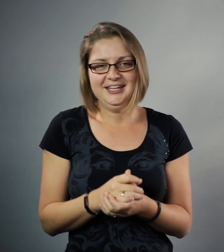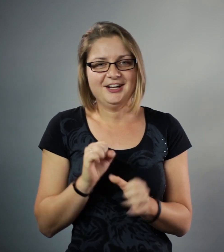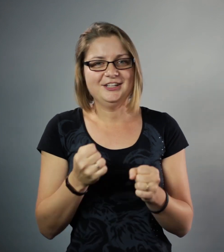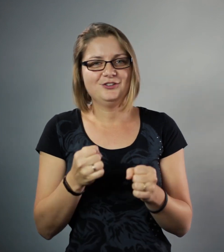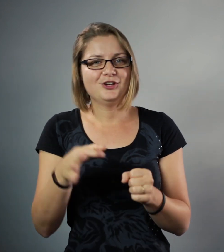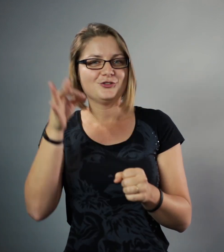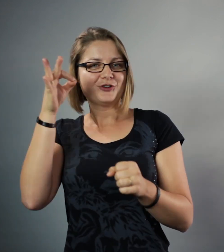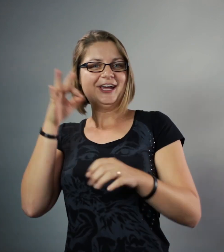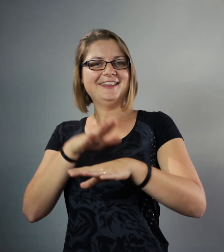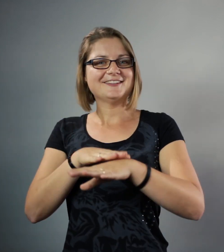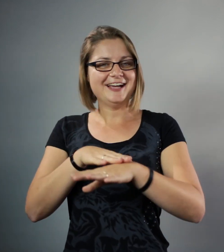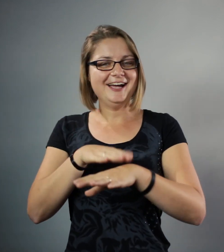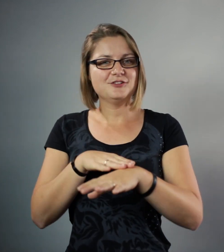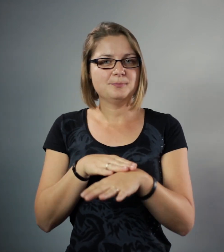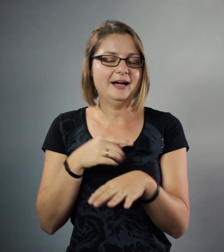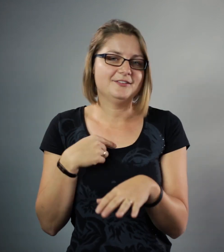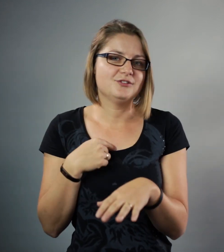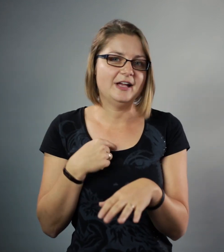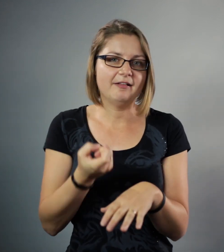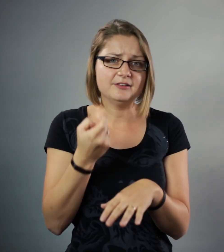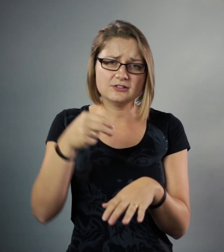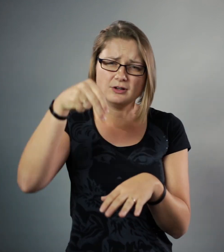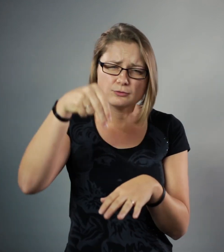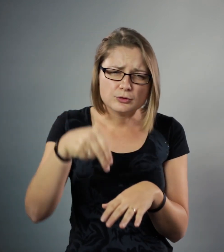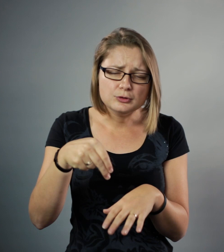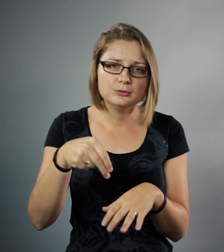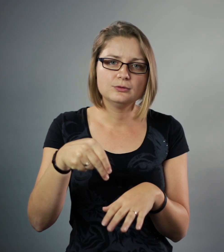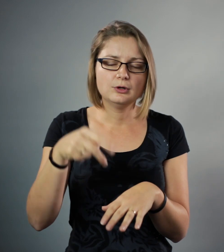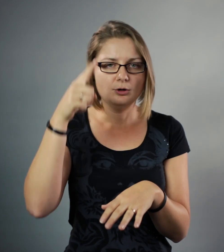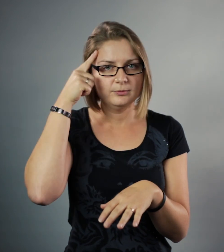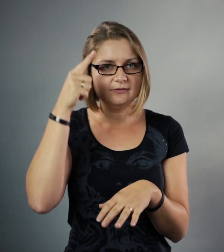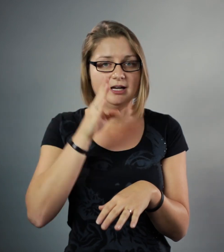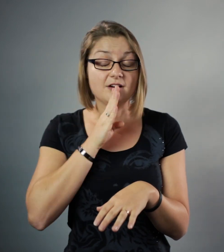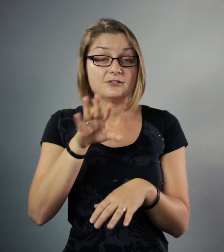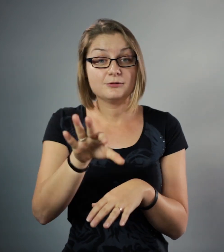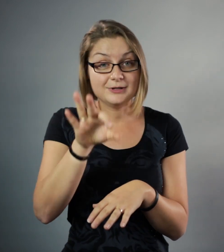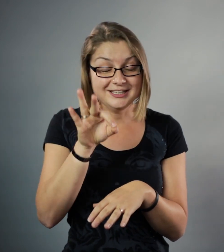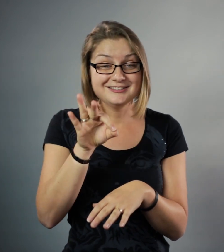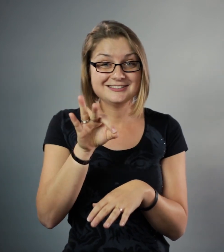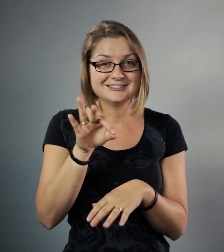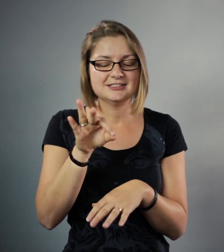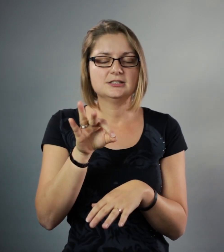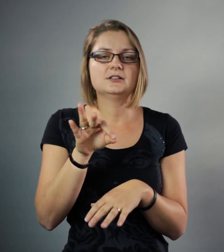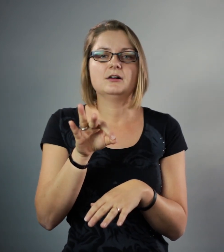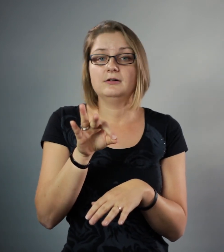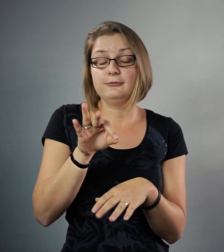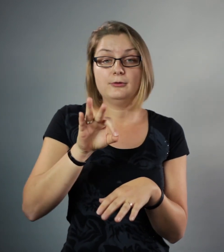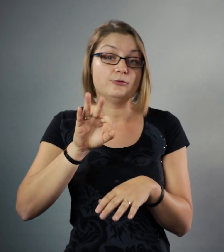ik kan niet terug in de tijd. Maar het is wel interessant voor nu om te weten als ik ervoor kies. Voor